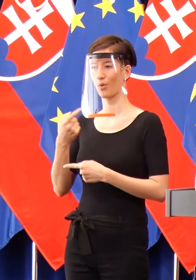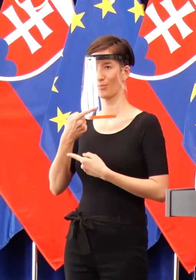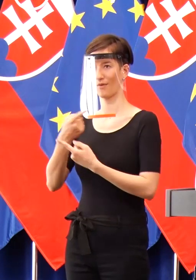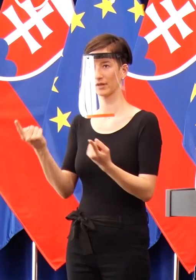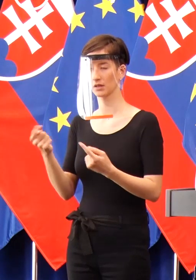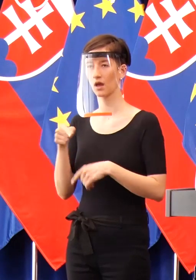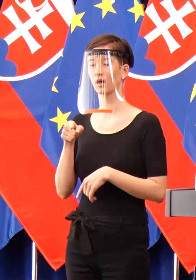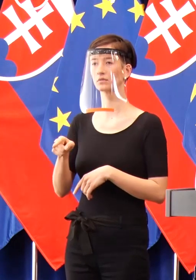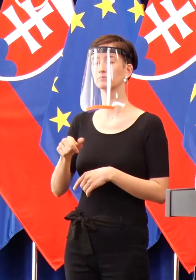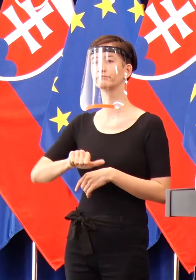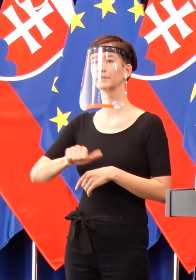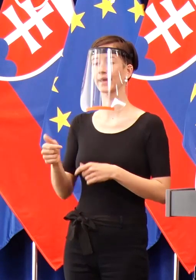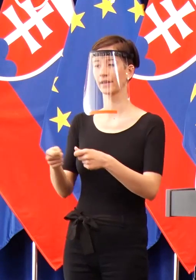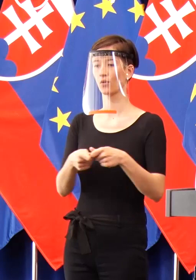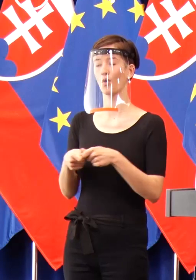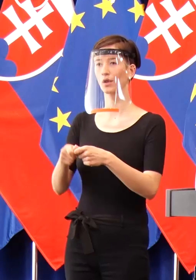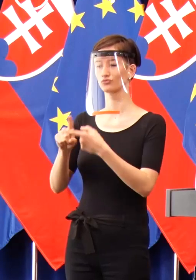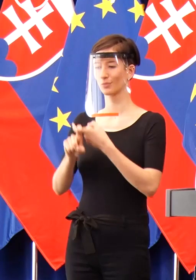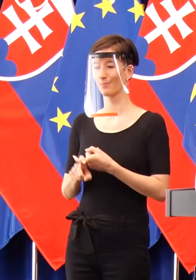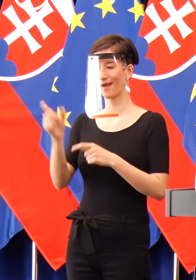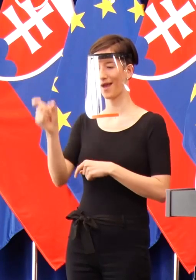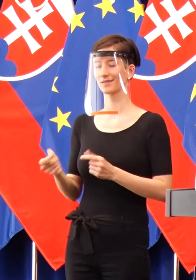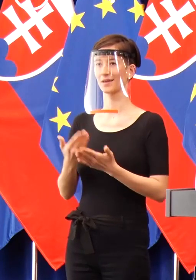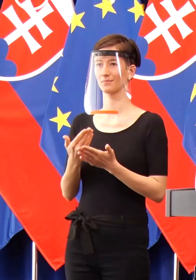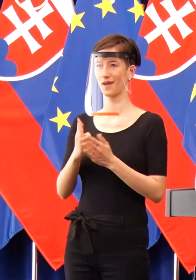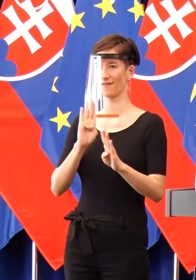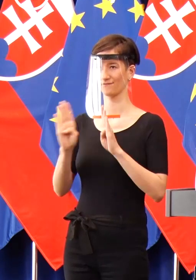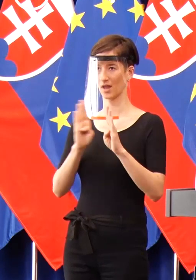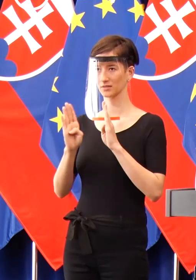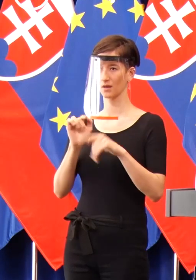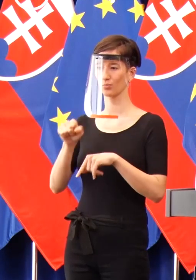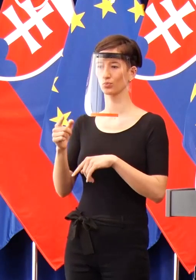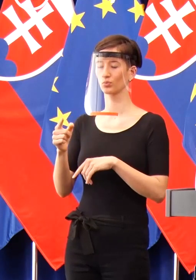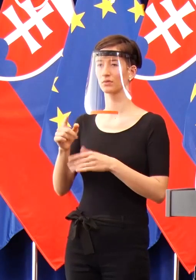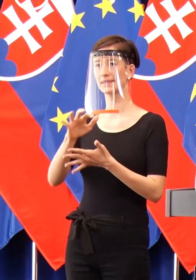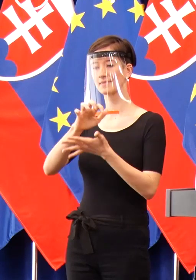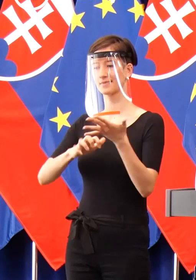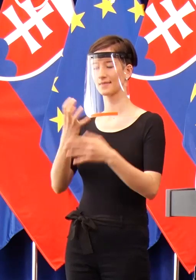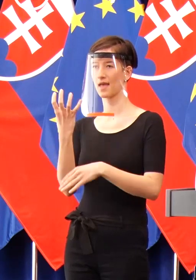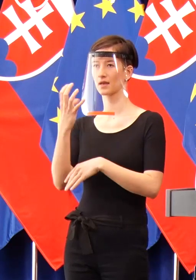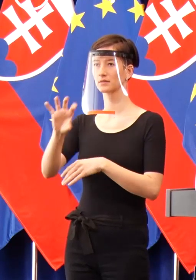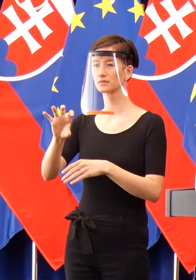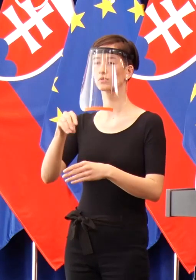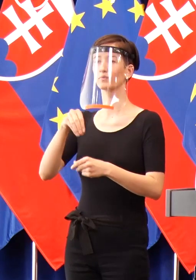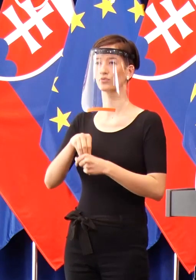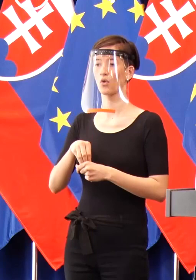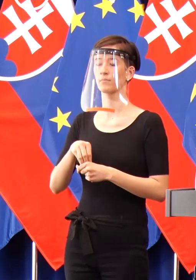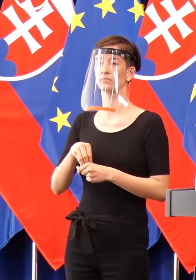Facebooky a svoju osobnú kampaň, kde de facto demoralizovali